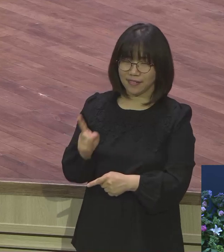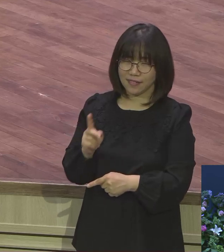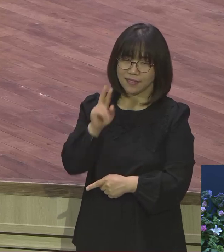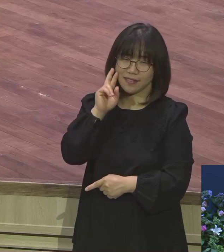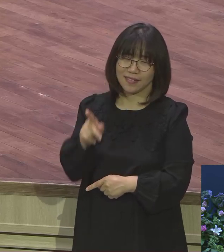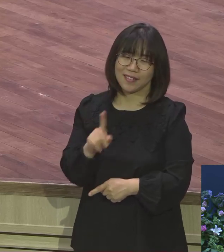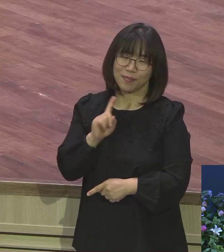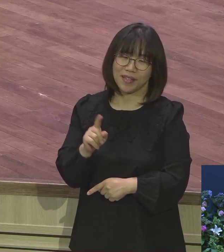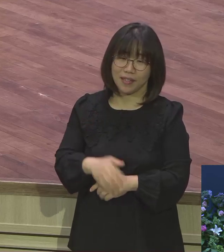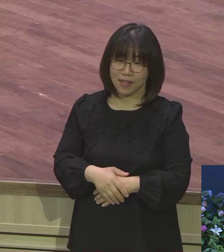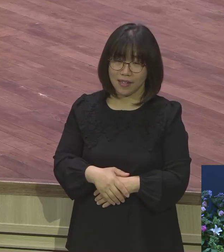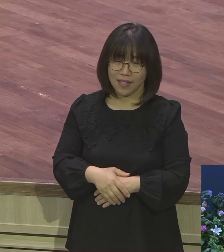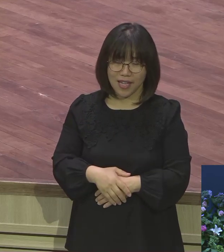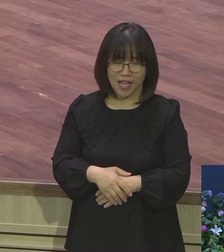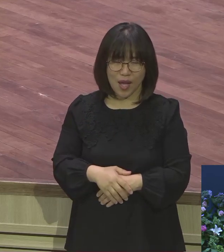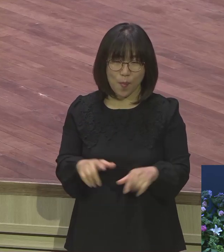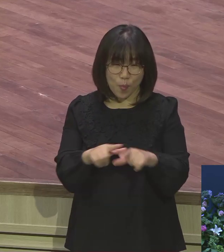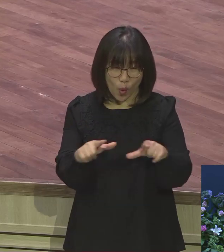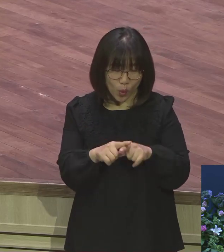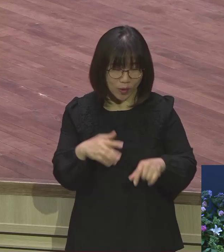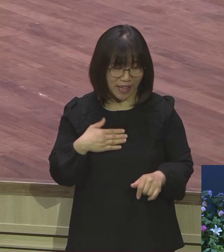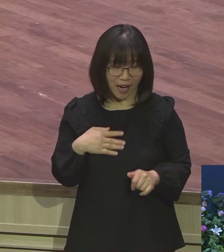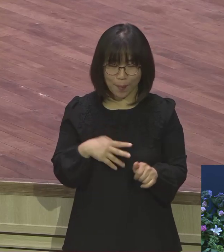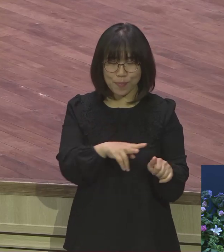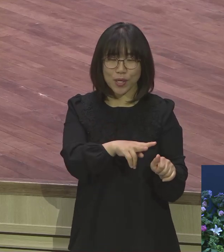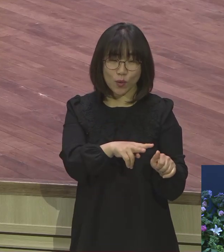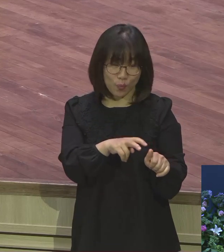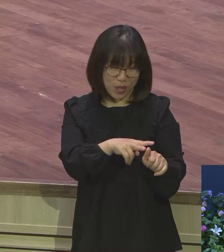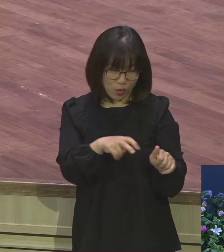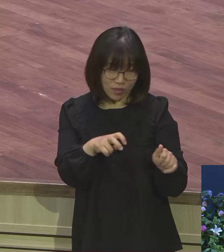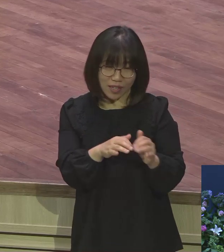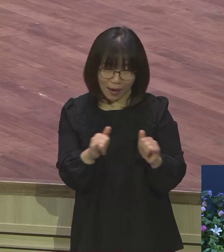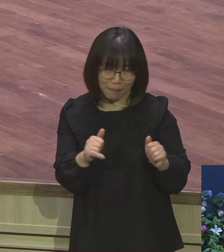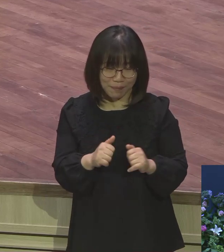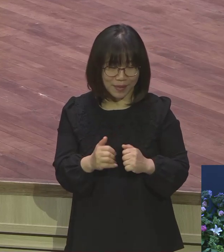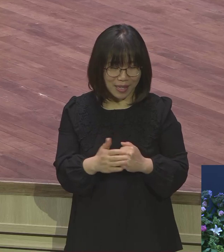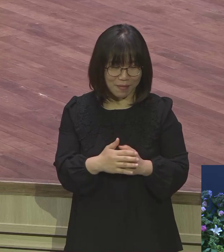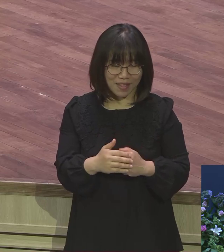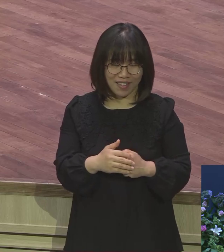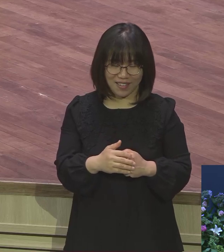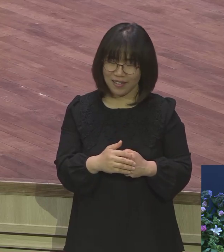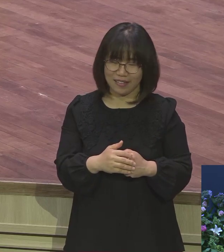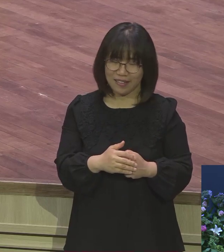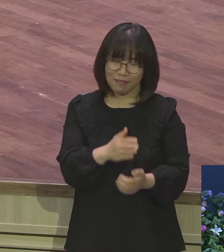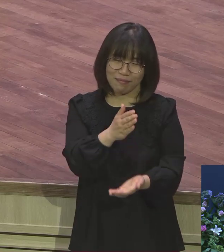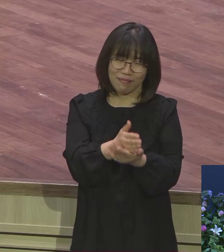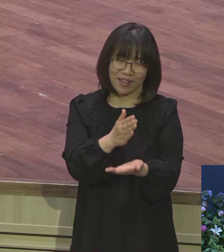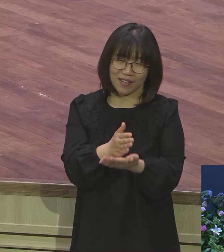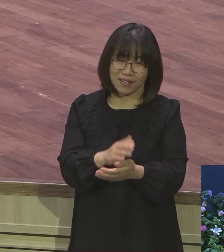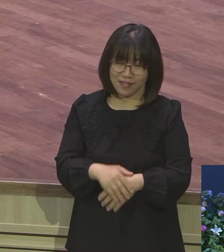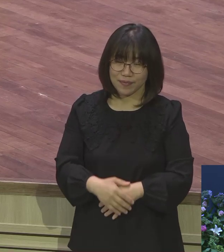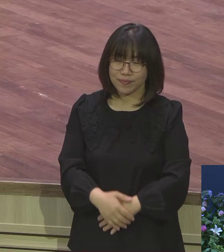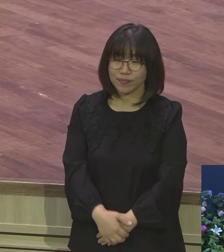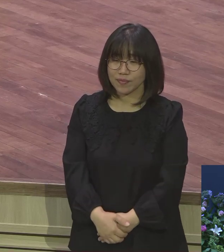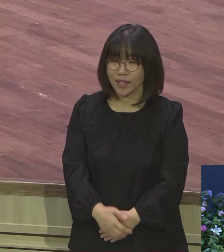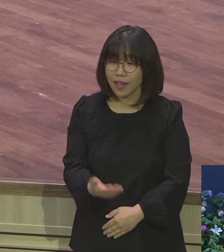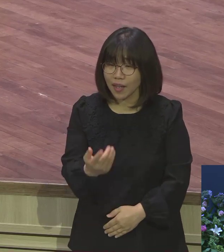제가 평소에도 미웠기 때문에 그게 나오는 거예요 사탄이 카게 시켜주는 거예요 꿈에 그런 소리